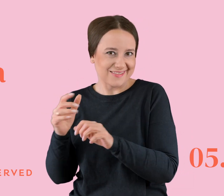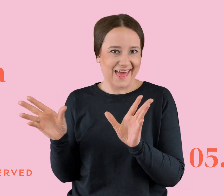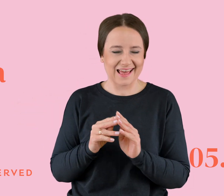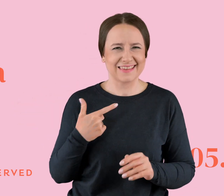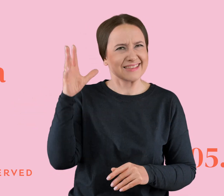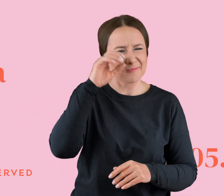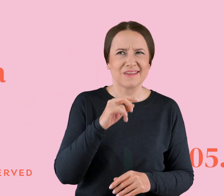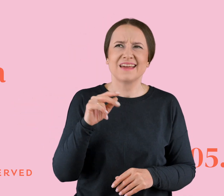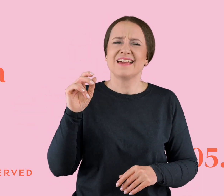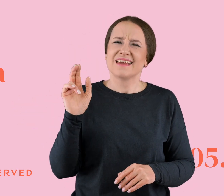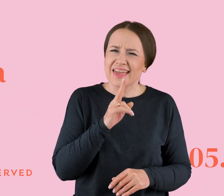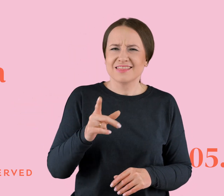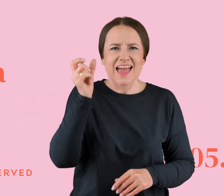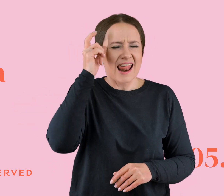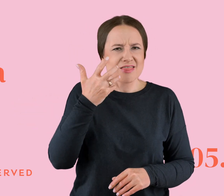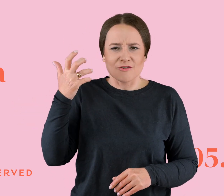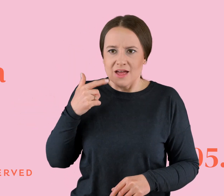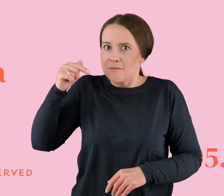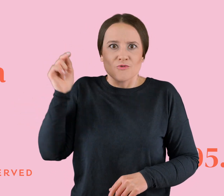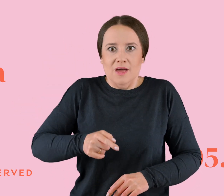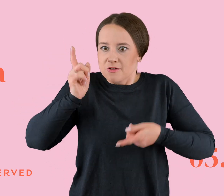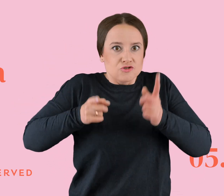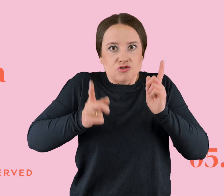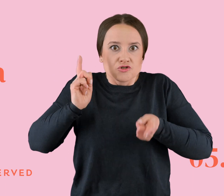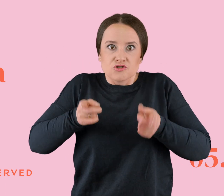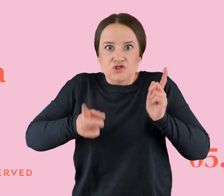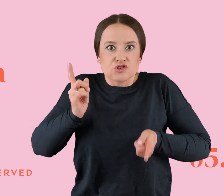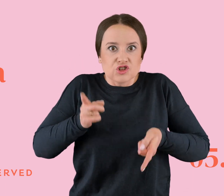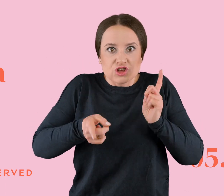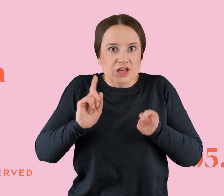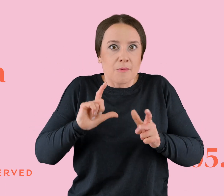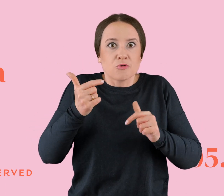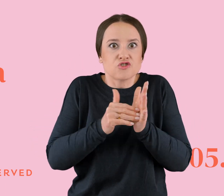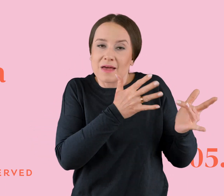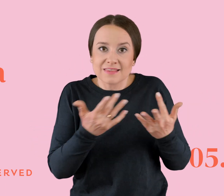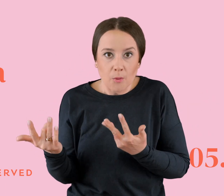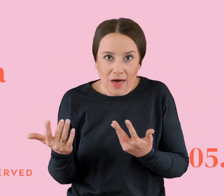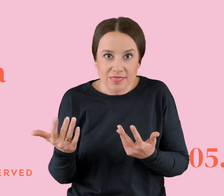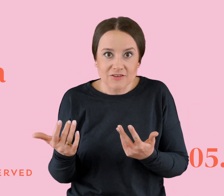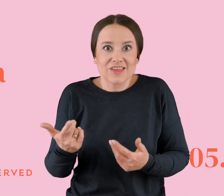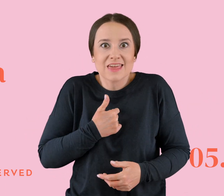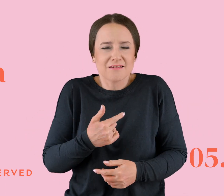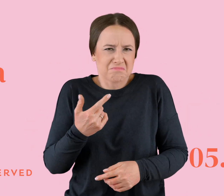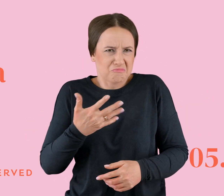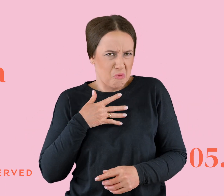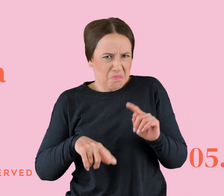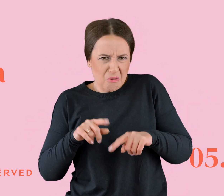któregoś dnia, rano bardzo wcześnie, musiałam zapierdalać w podskokach tam. Żeby coś szybko trzeba było załatwić. I dla mnie to było takie normalne, że no to było